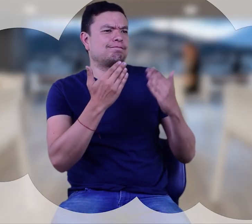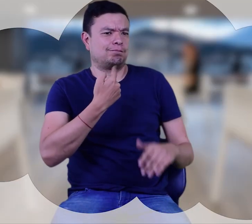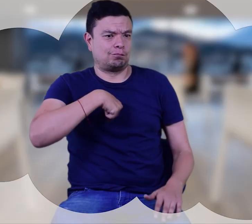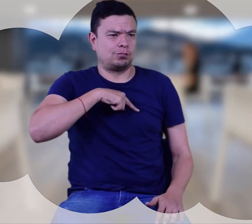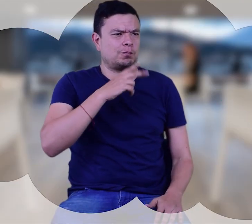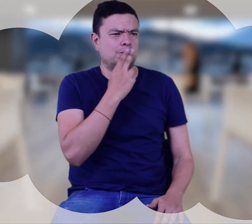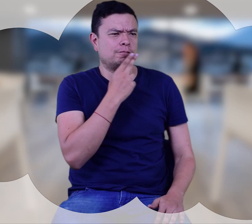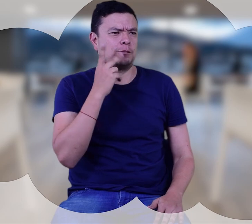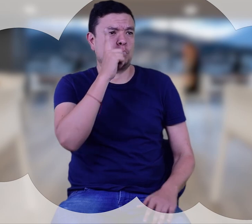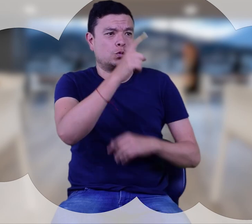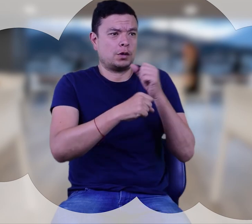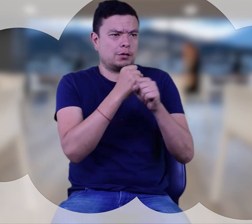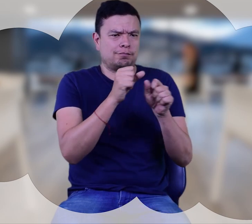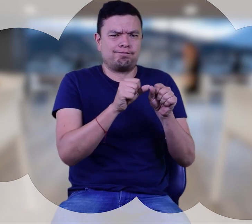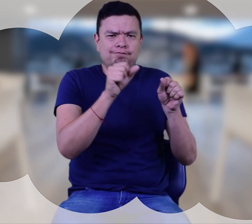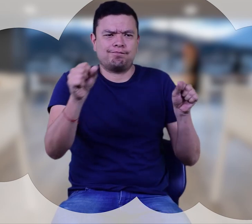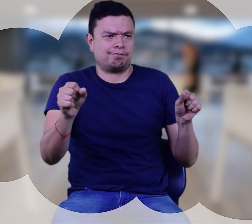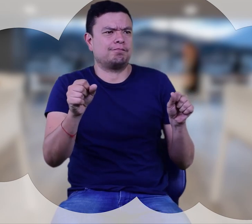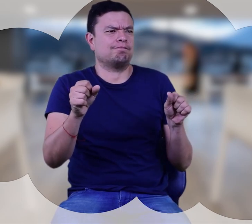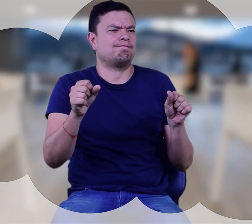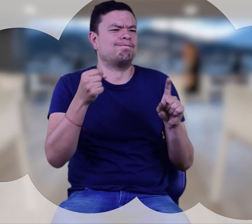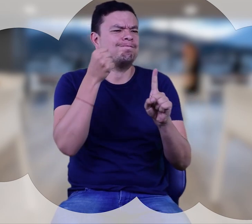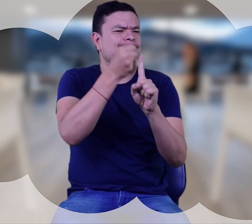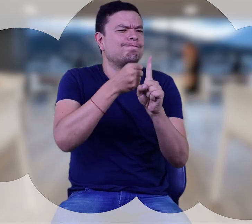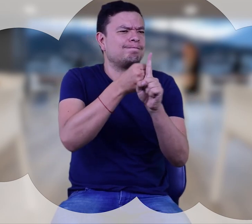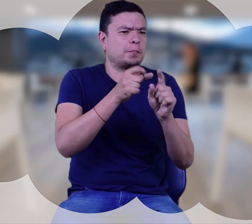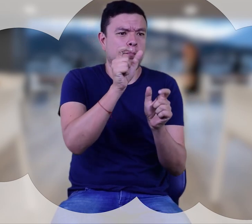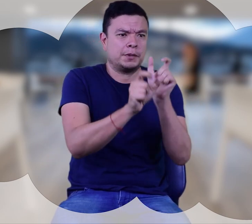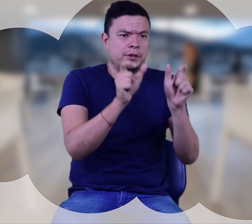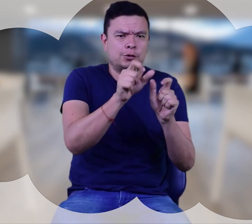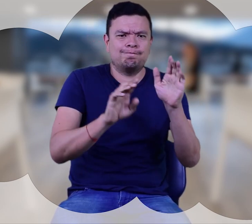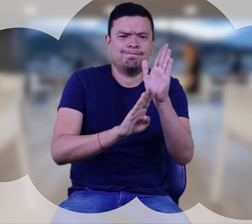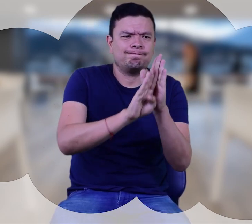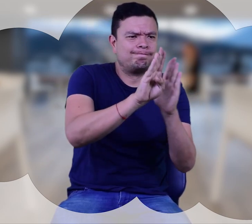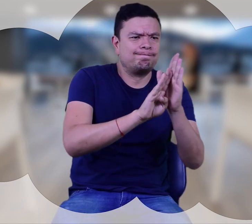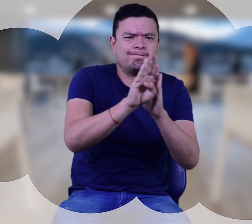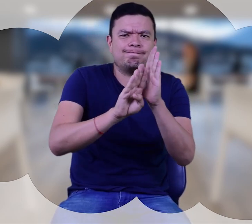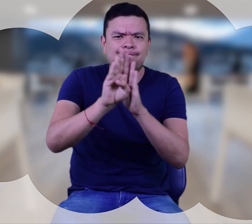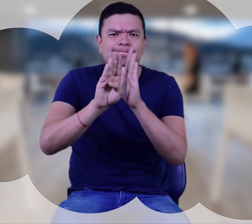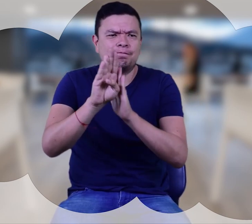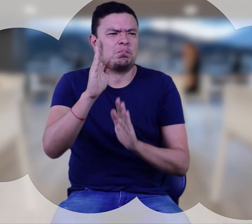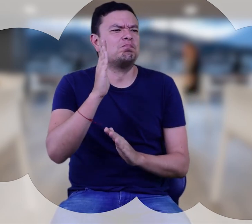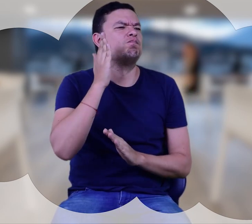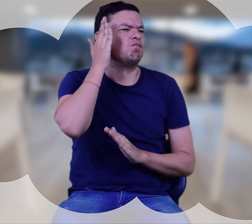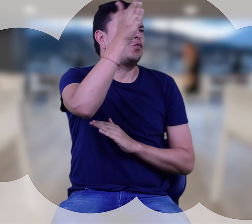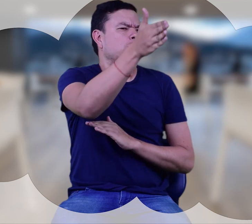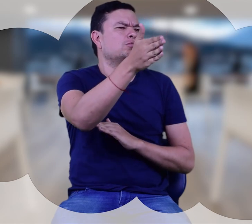Nos comprometemos a que el otro año, en un tiempo determinado, más personas puedan desarrollar este tema y mejorar.